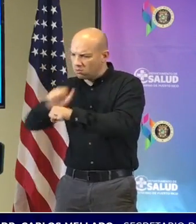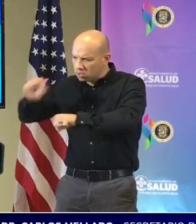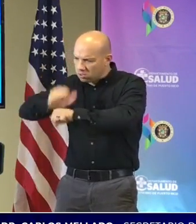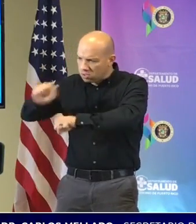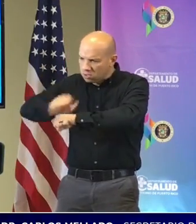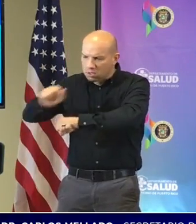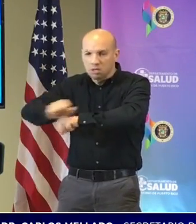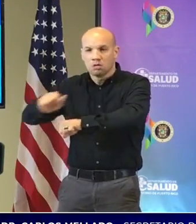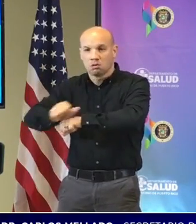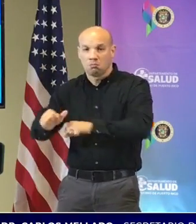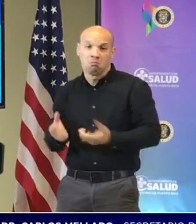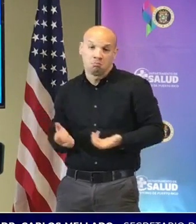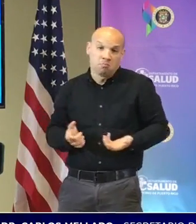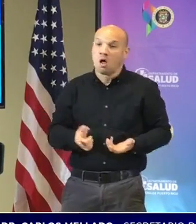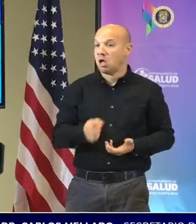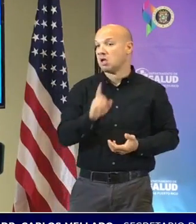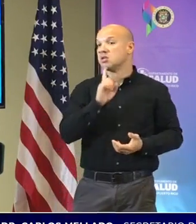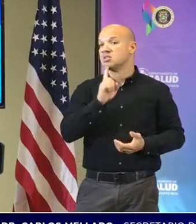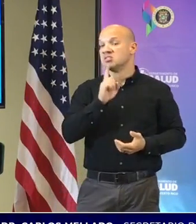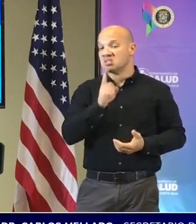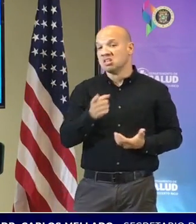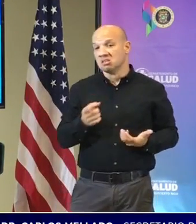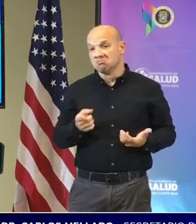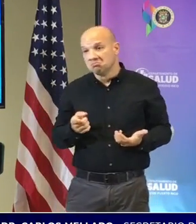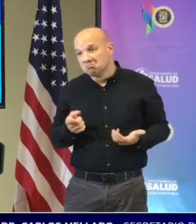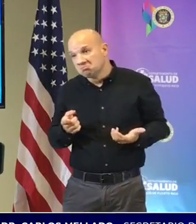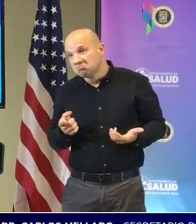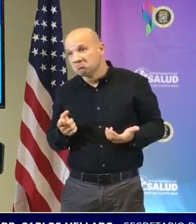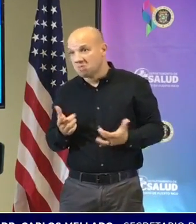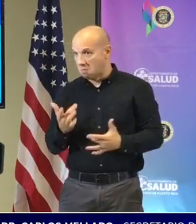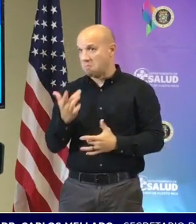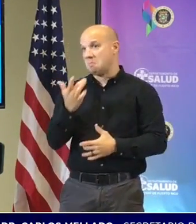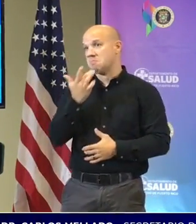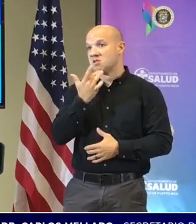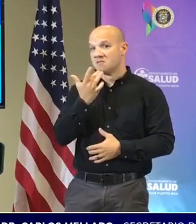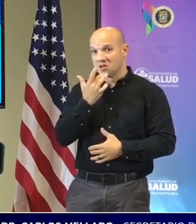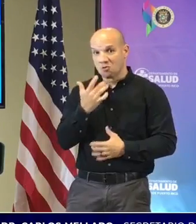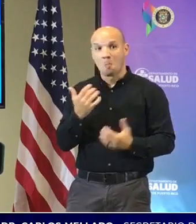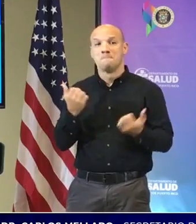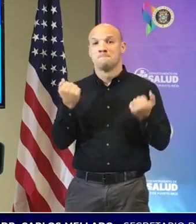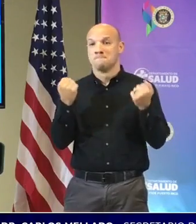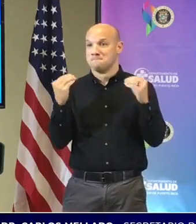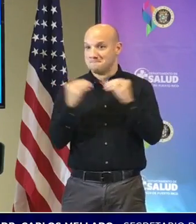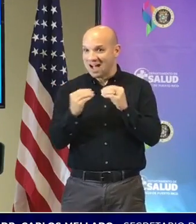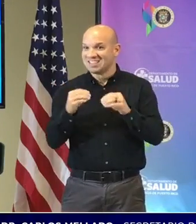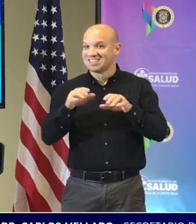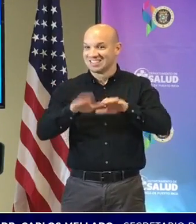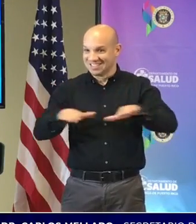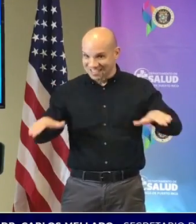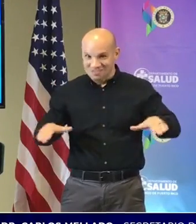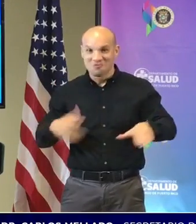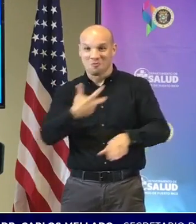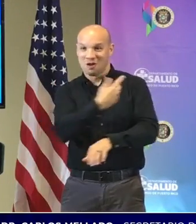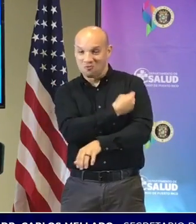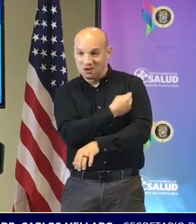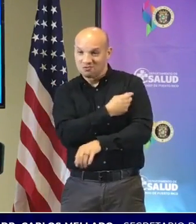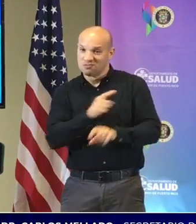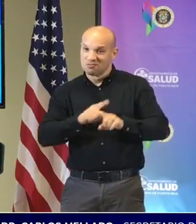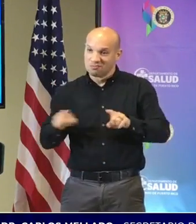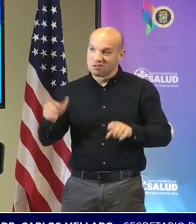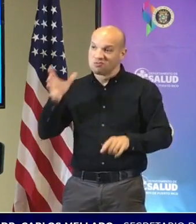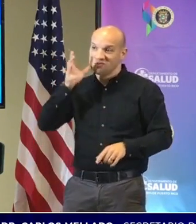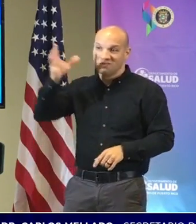si hubiésemos querido tener un anuncio de una mayor cantidad de niños vacunados ¿verdad? pero está de los padres